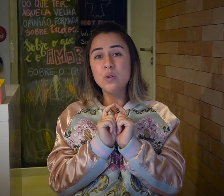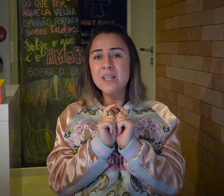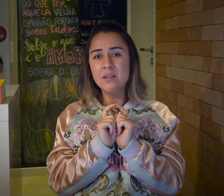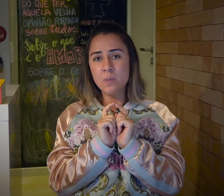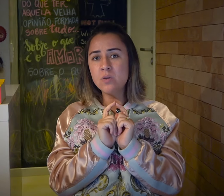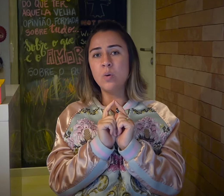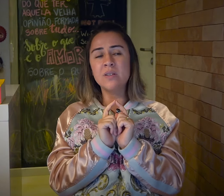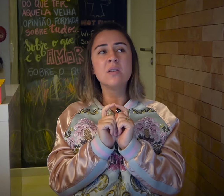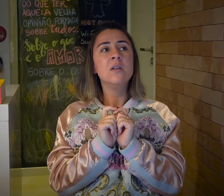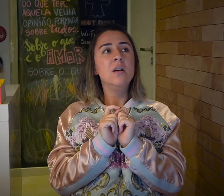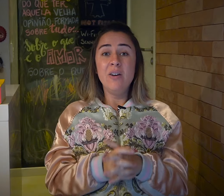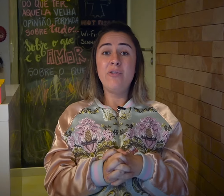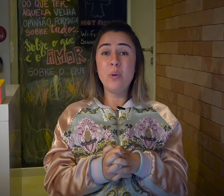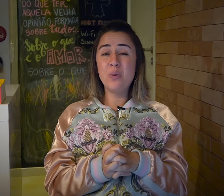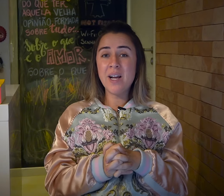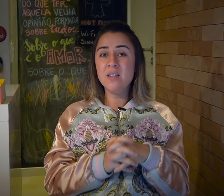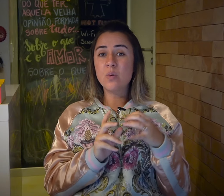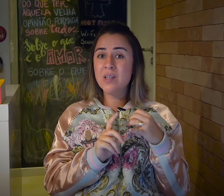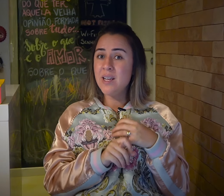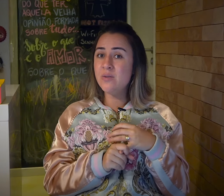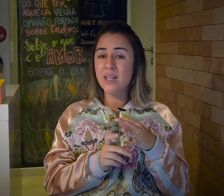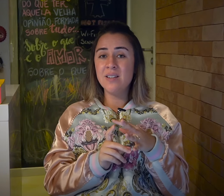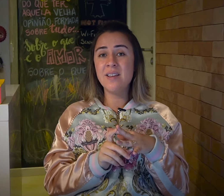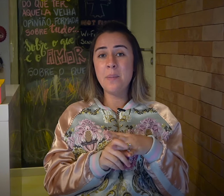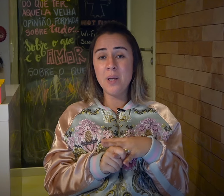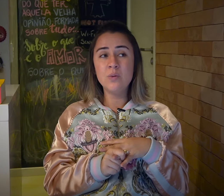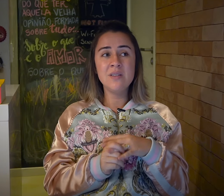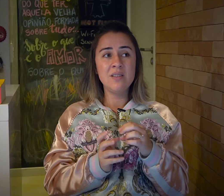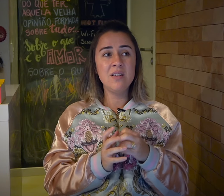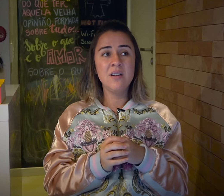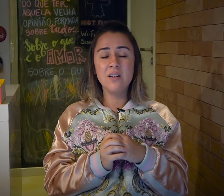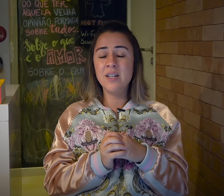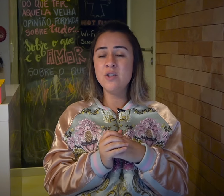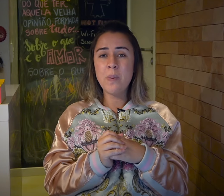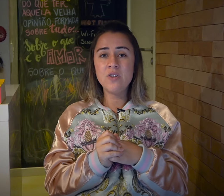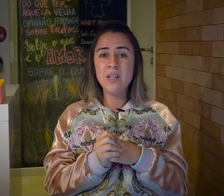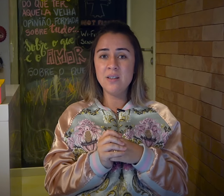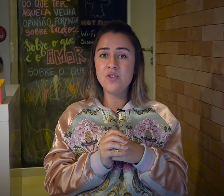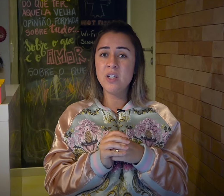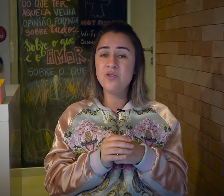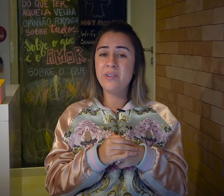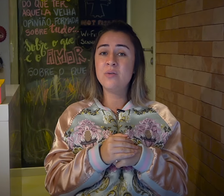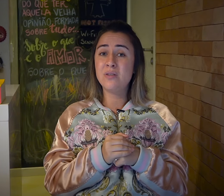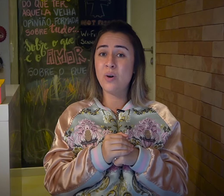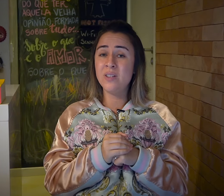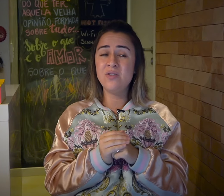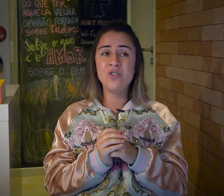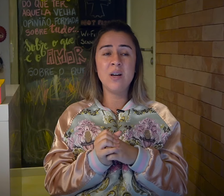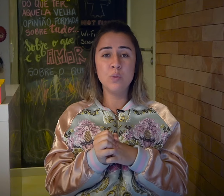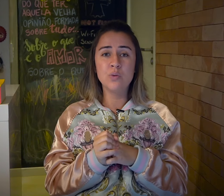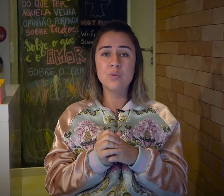800 pessoas, foi procurar aqueles conselheiros e aqueles terapeutas. grande parte deles tinha, de fato, histórias de abuso